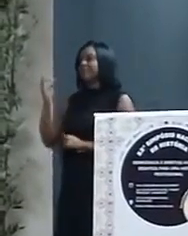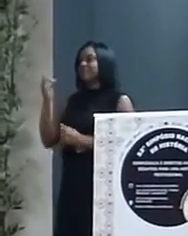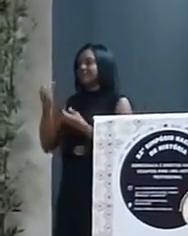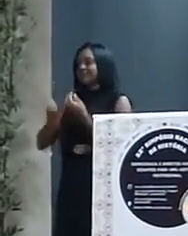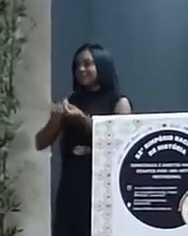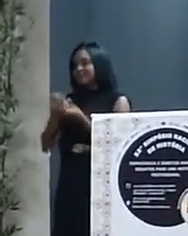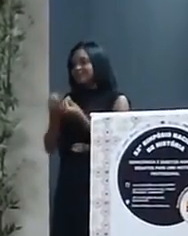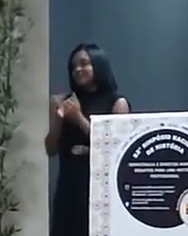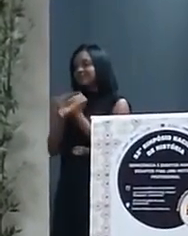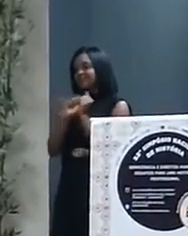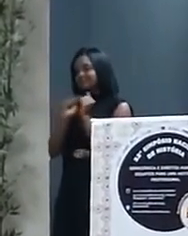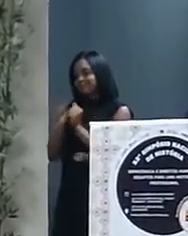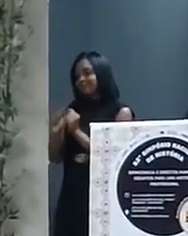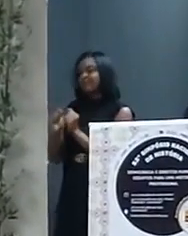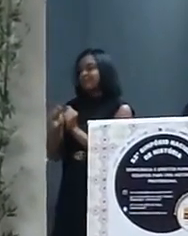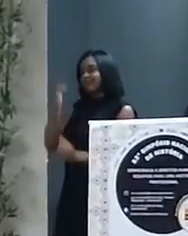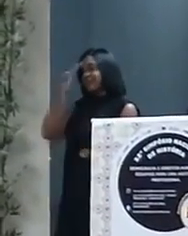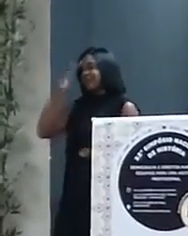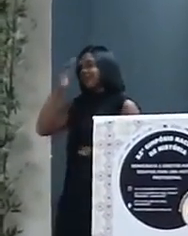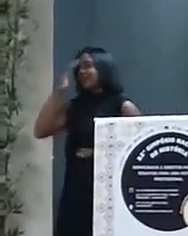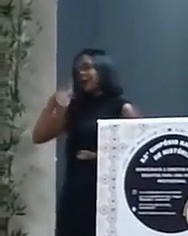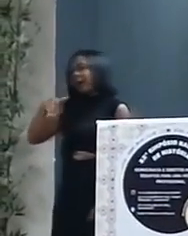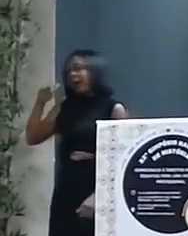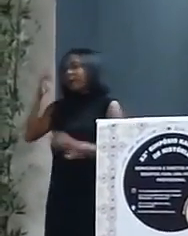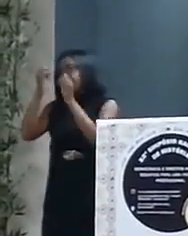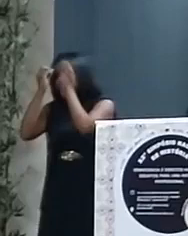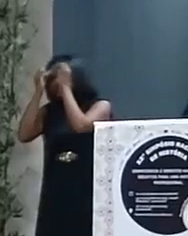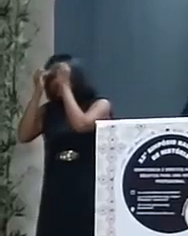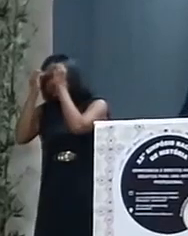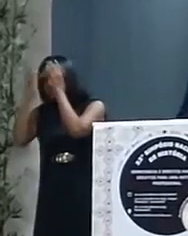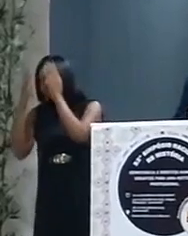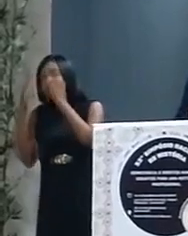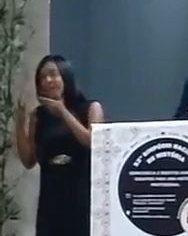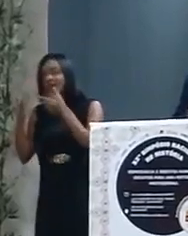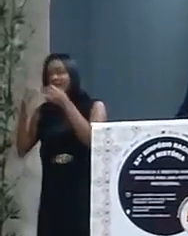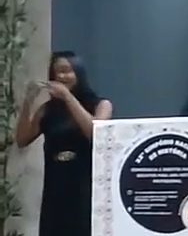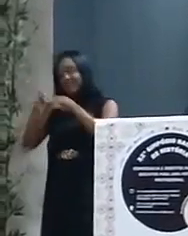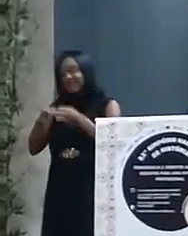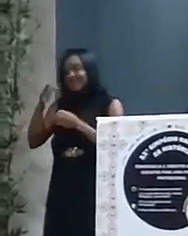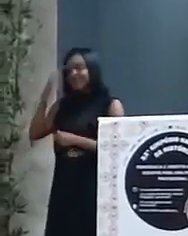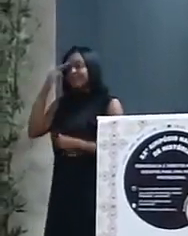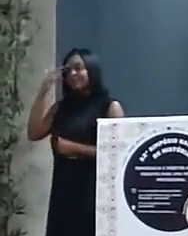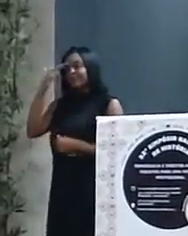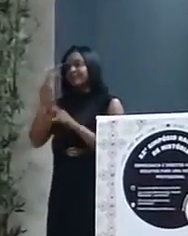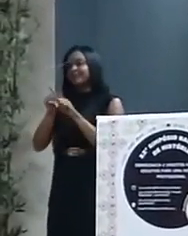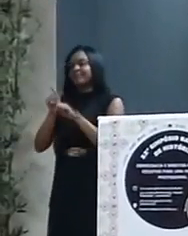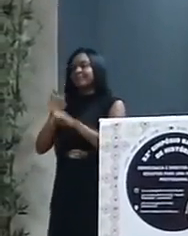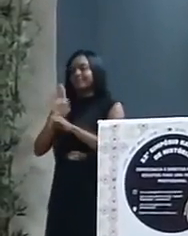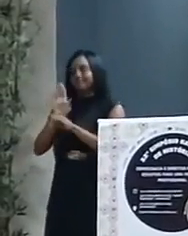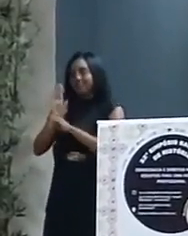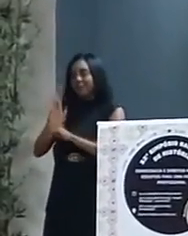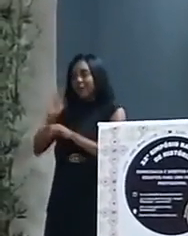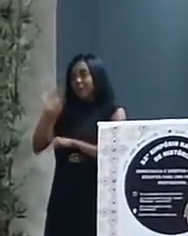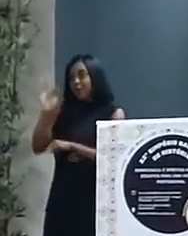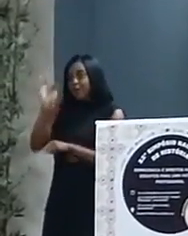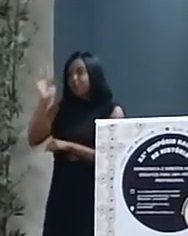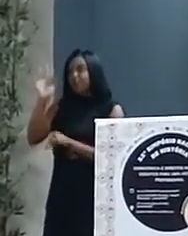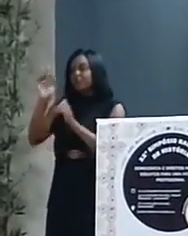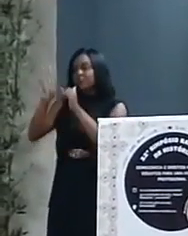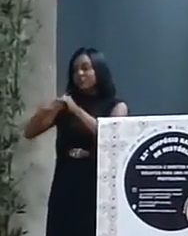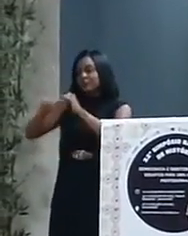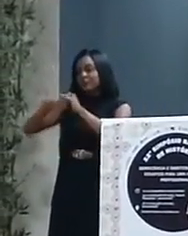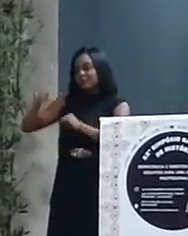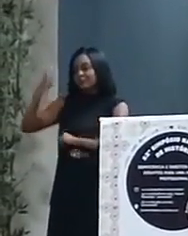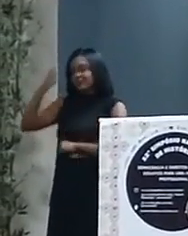forma podemos alcançar uma compreensão mais rica e precisa da história, bem como contribuir para um futuro mais informado e